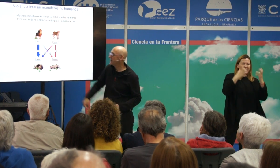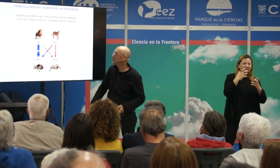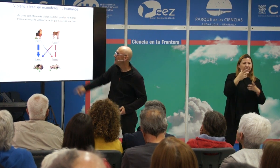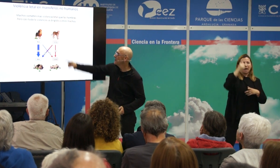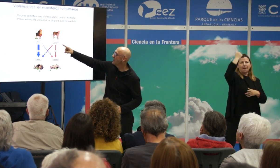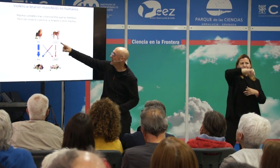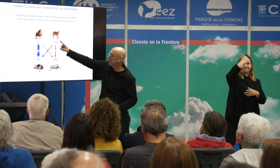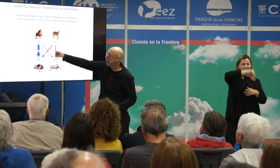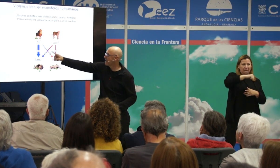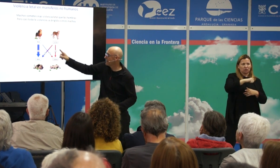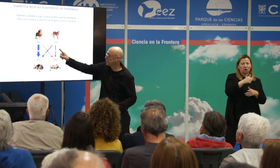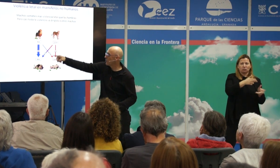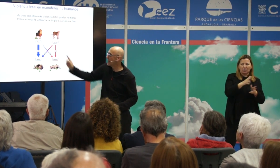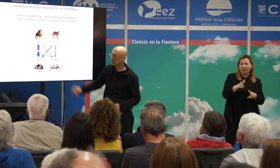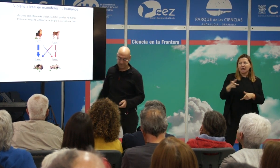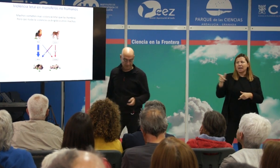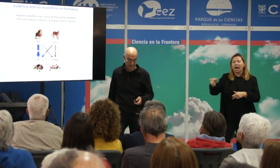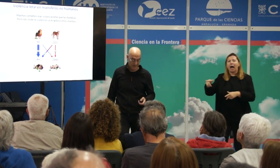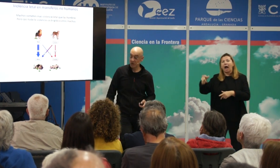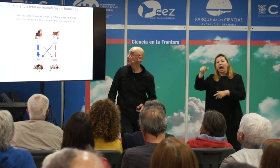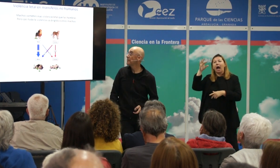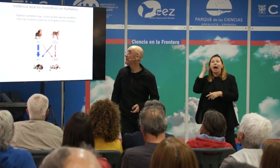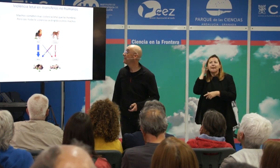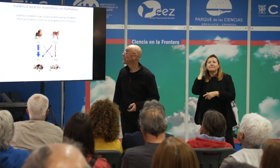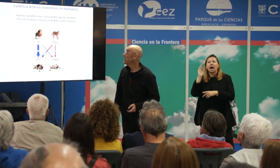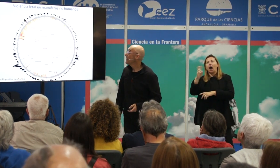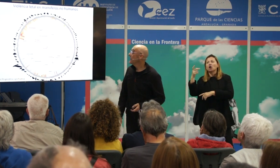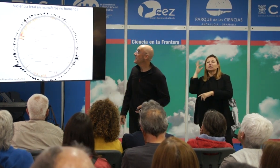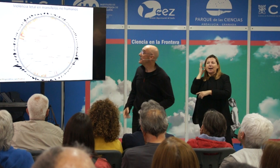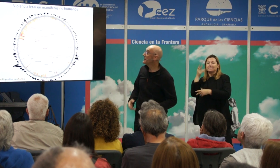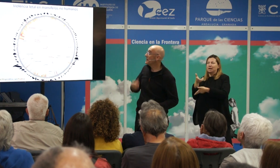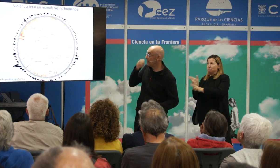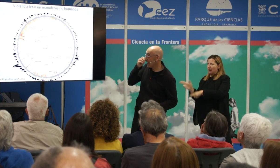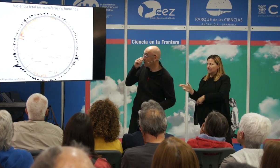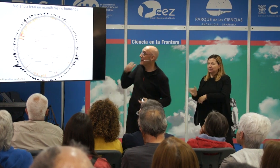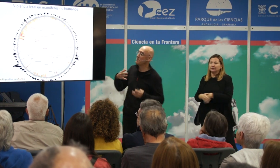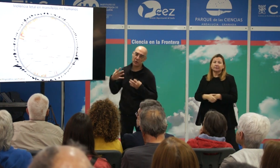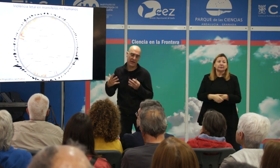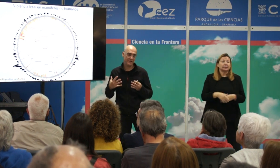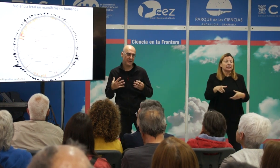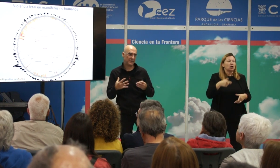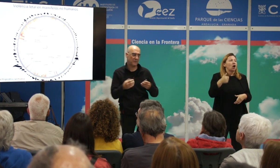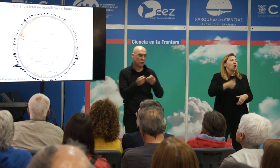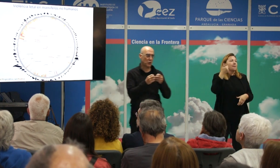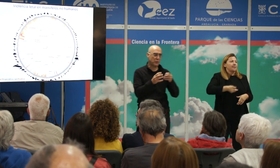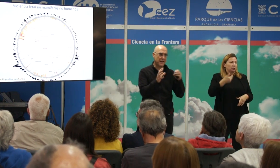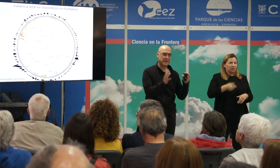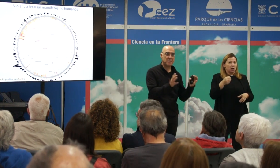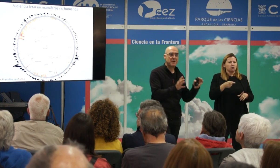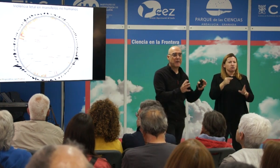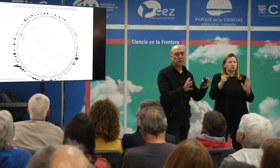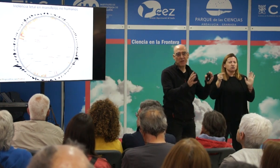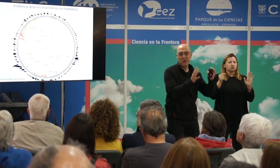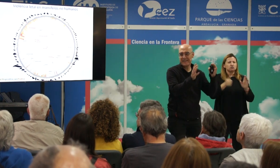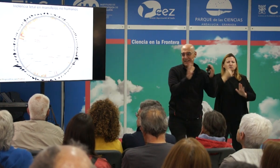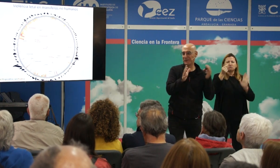muchos más machos las hembras matan por igual a otras hembras y a machos y ahora lo importante es decir el punto crucial de